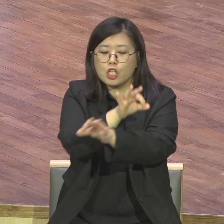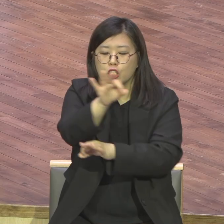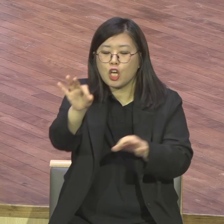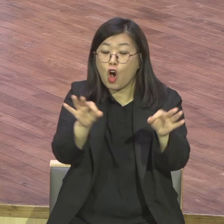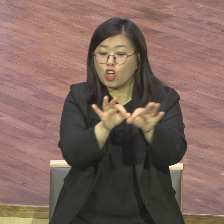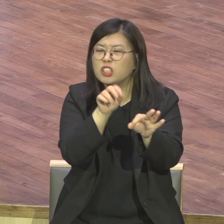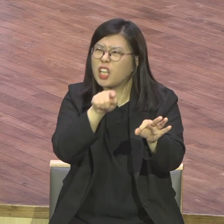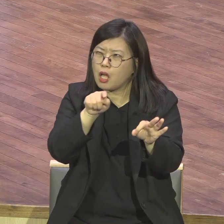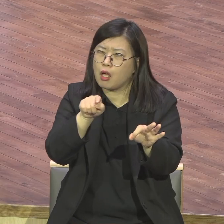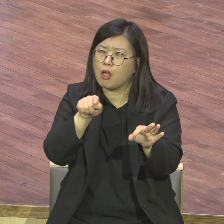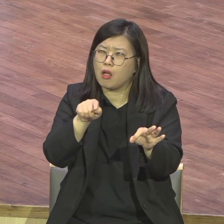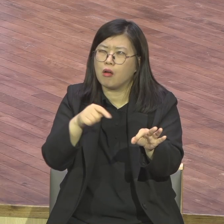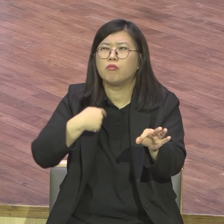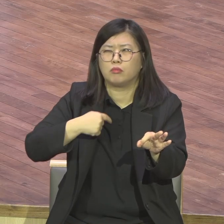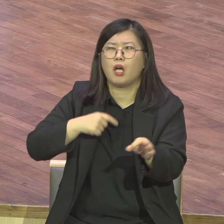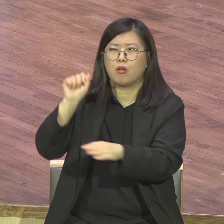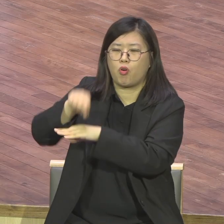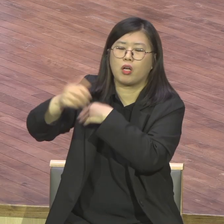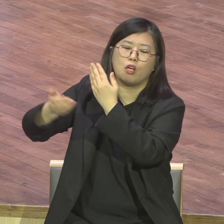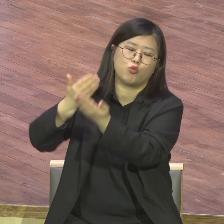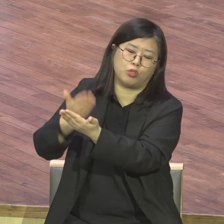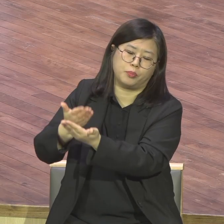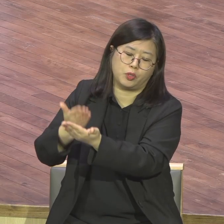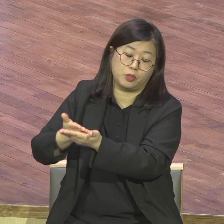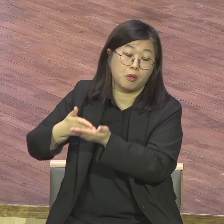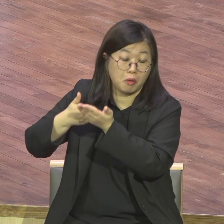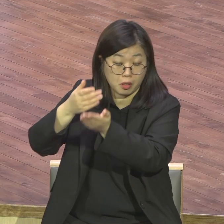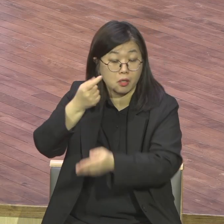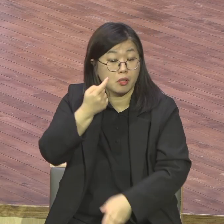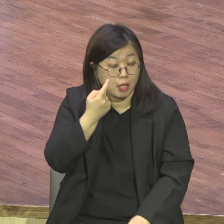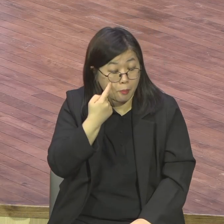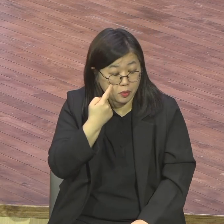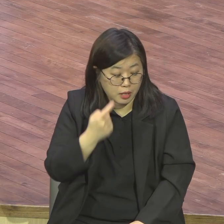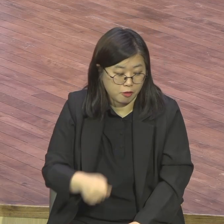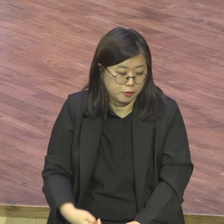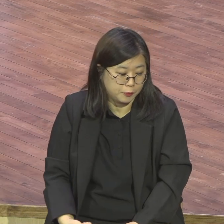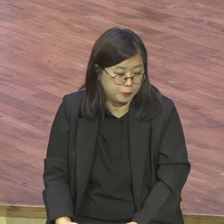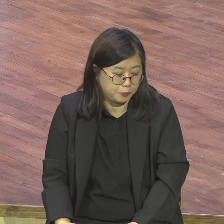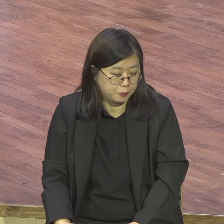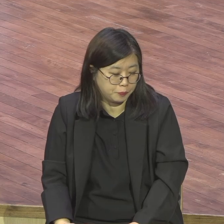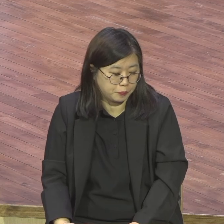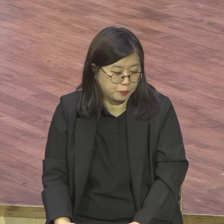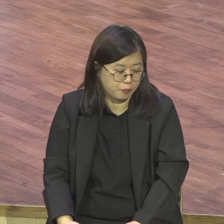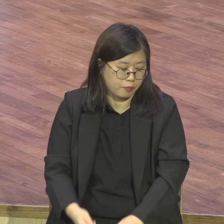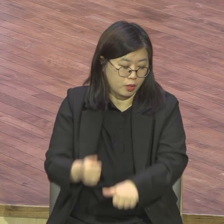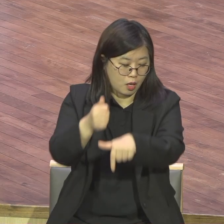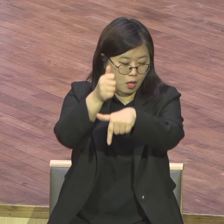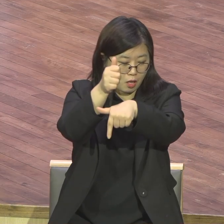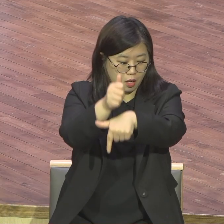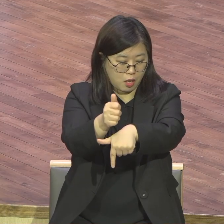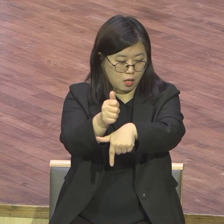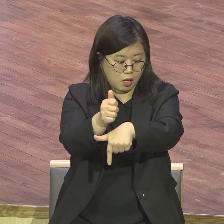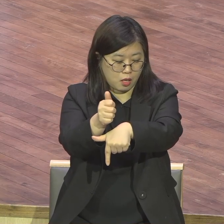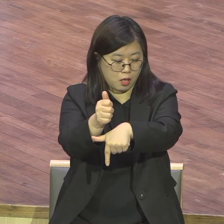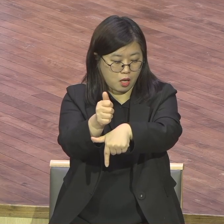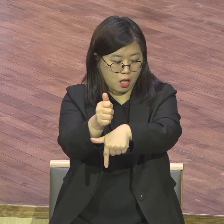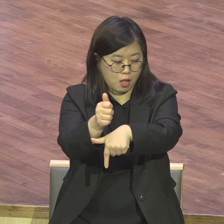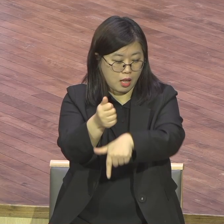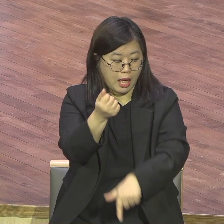헌당 경제의 축복을 하나님 허락하여 주소서 학교에서 2장 19절에 뭐라고 했습니까